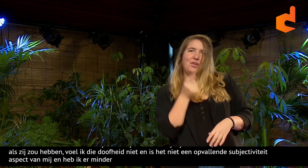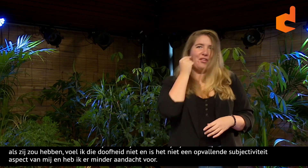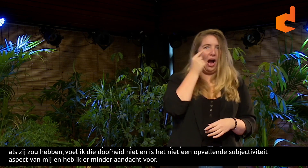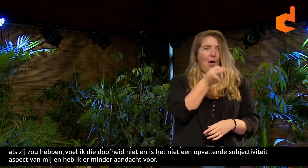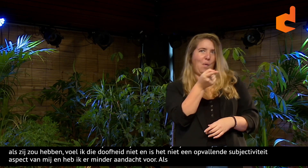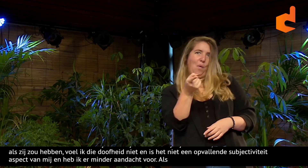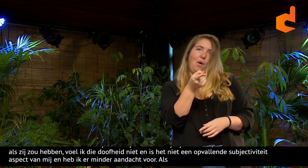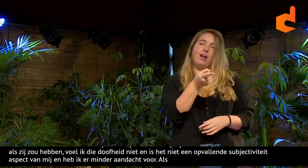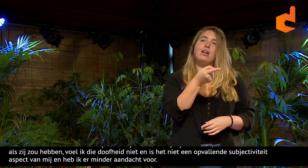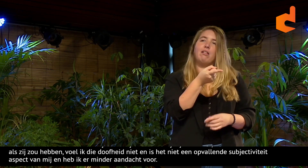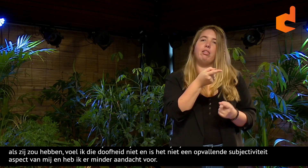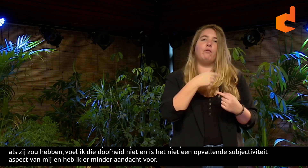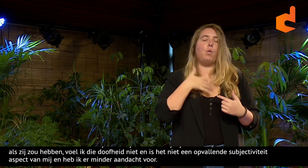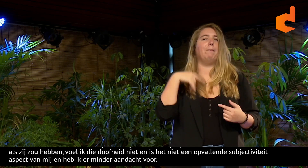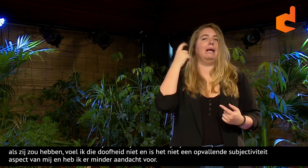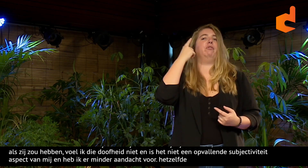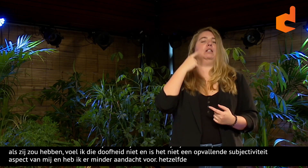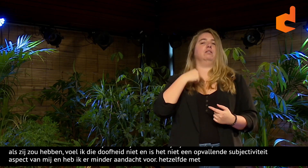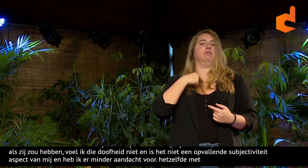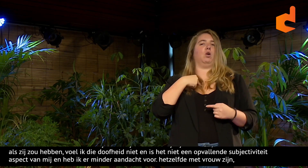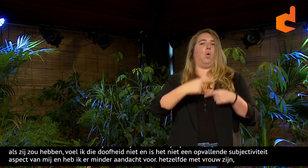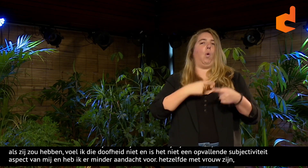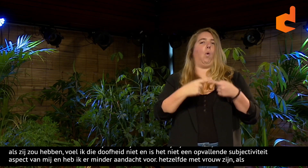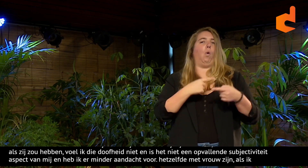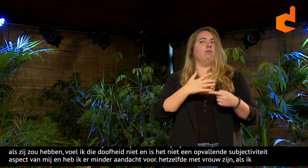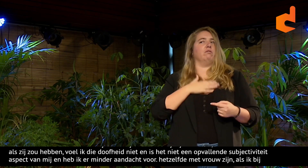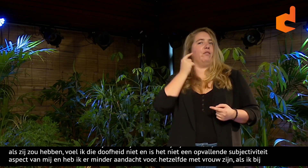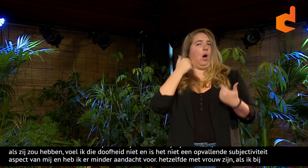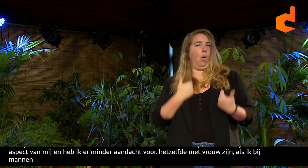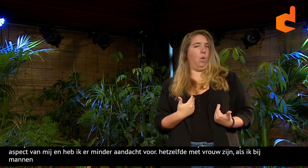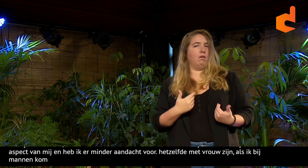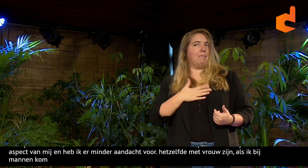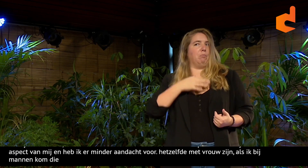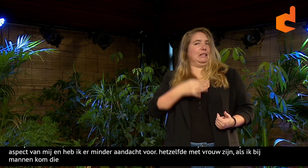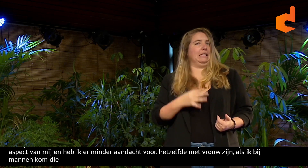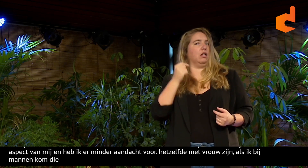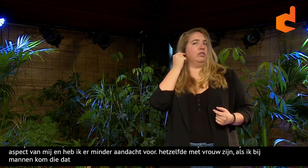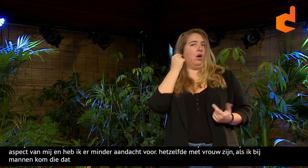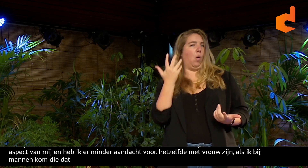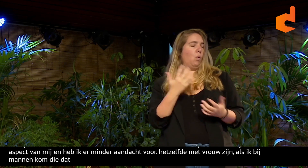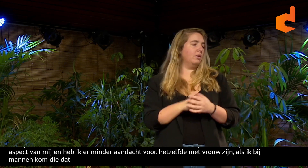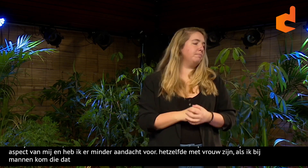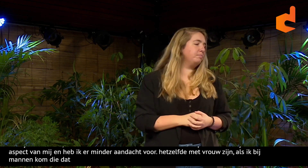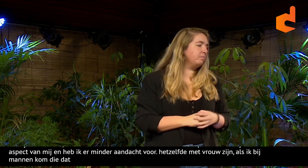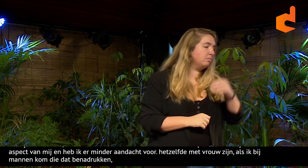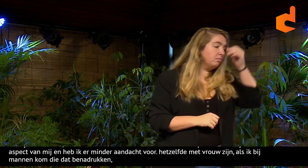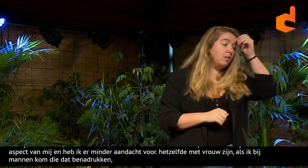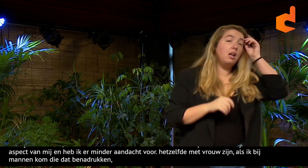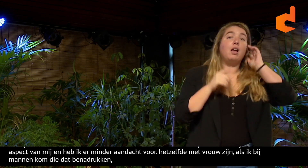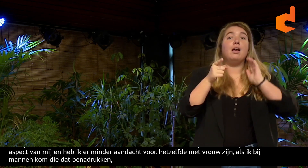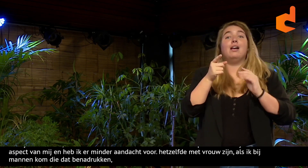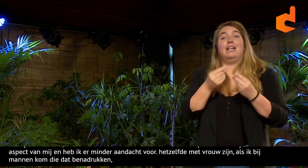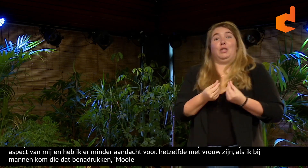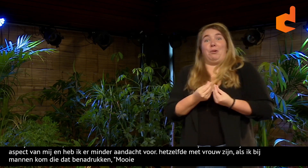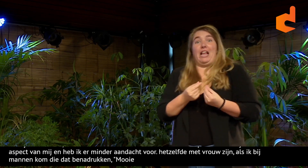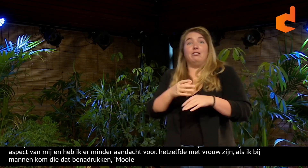of vrouw maakt niet zoveel verschil. Maar als ik bij een groep met mannen kom die dat benadrukt, van oh kijk, er zitten mooie vrouwen. Dan maakt dat dat gedeelte